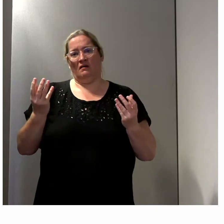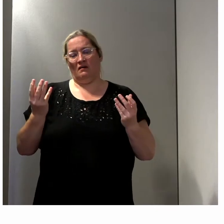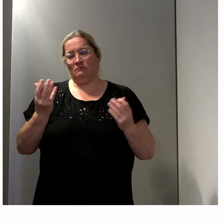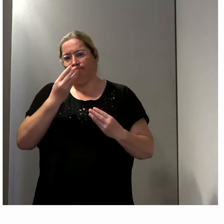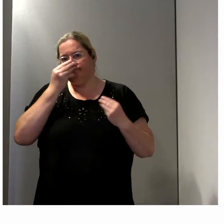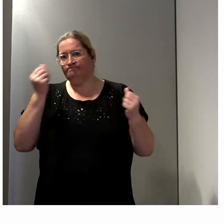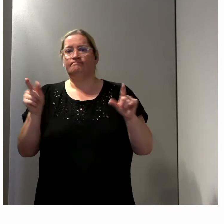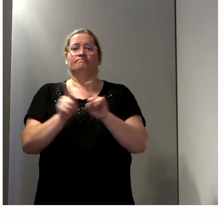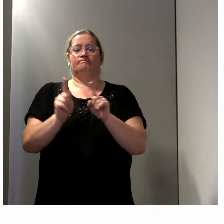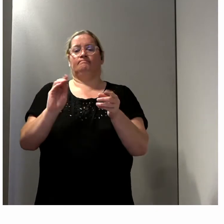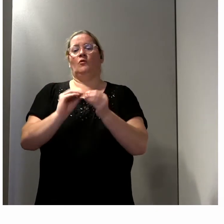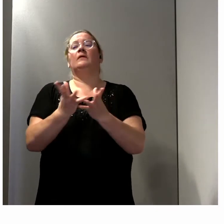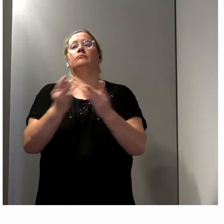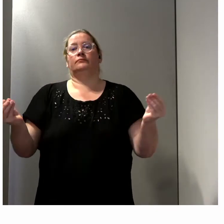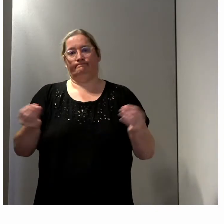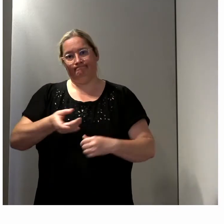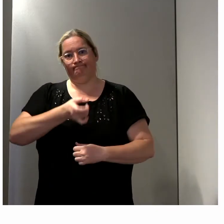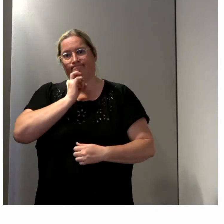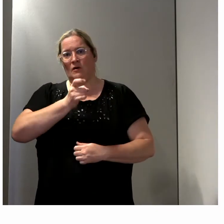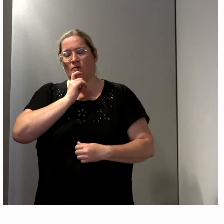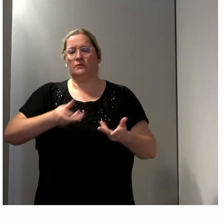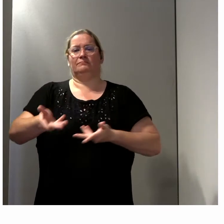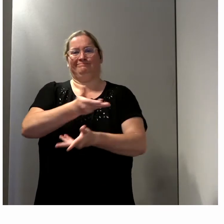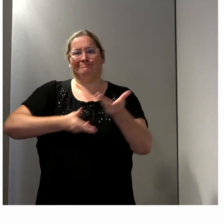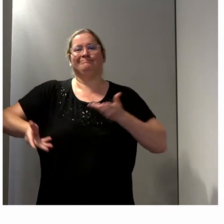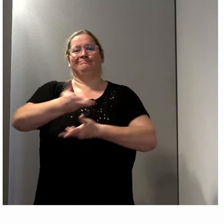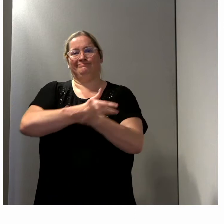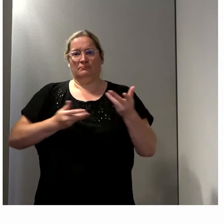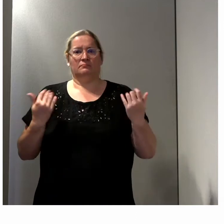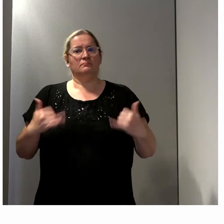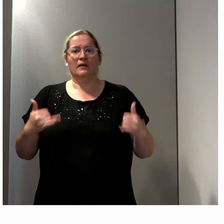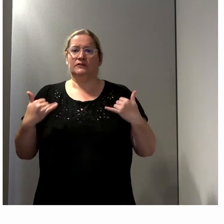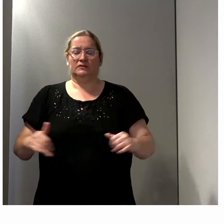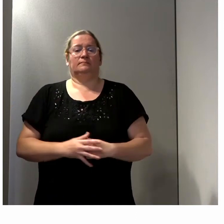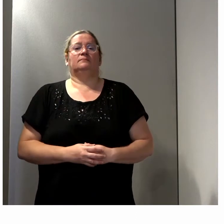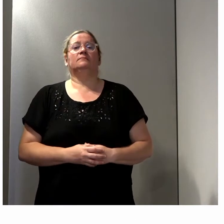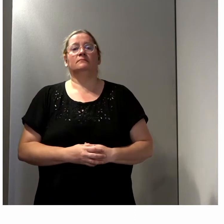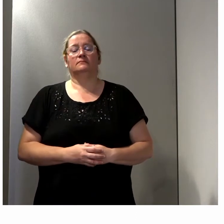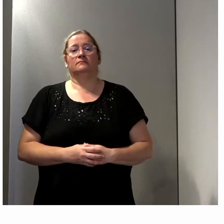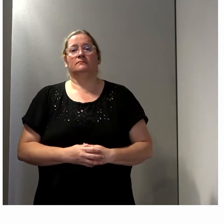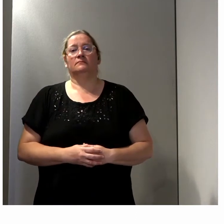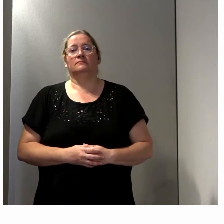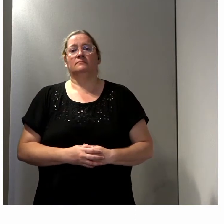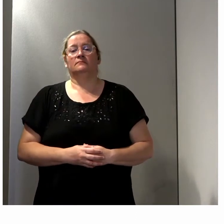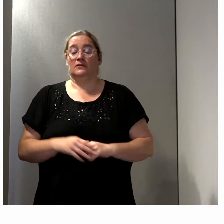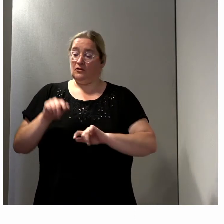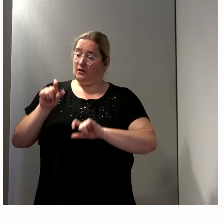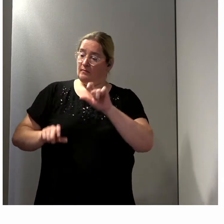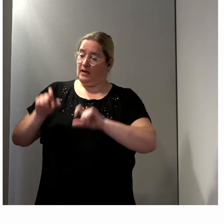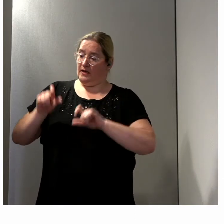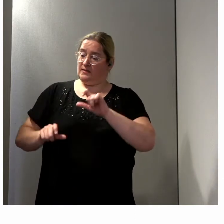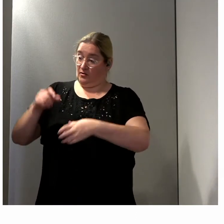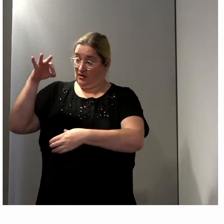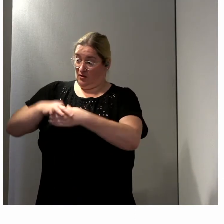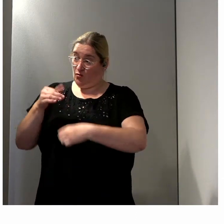C'est un sujet qui présente à la fois une recherche pour les personnes, les élus en